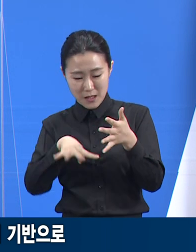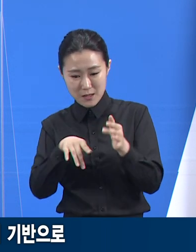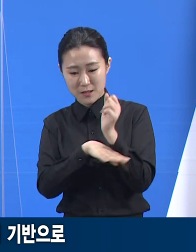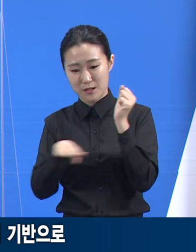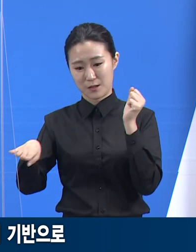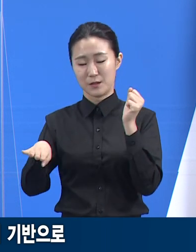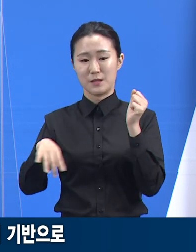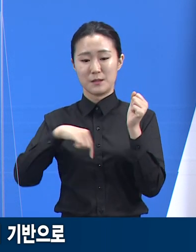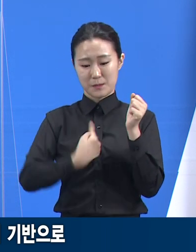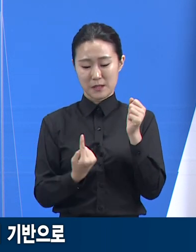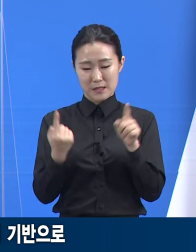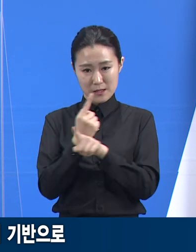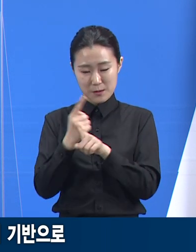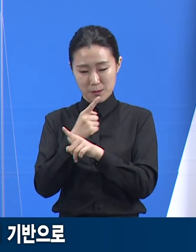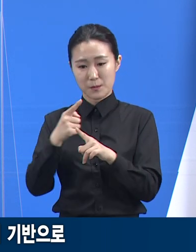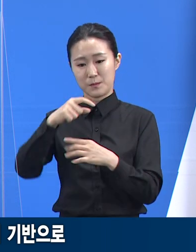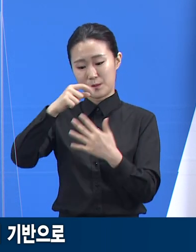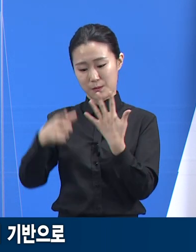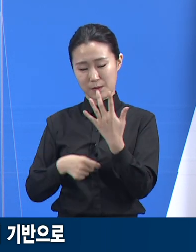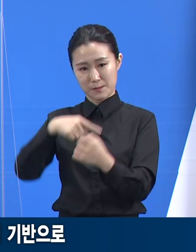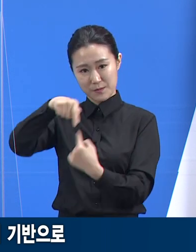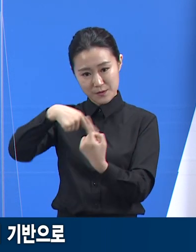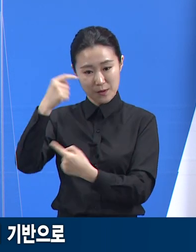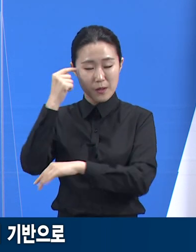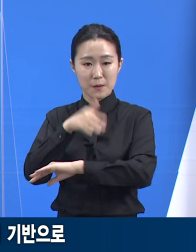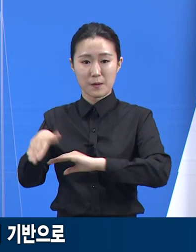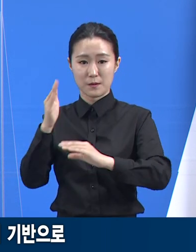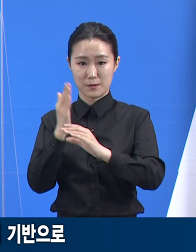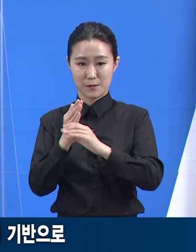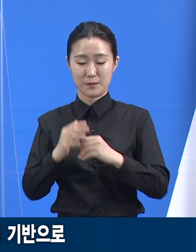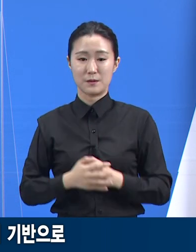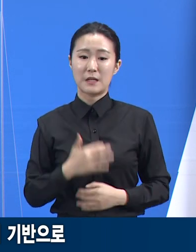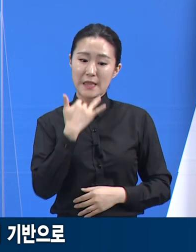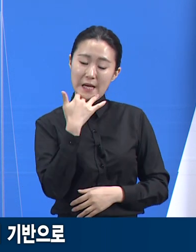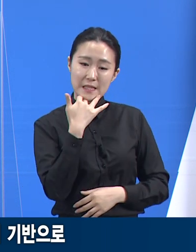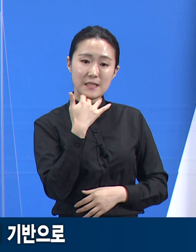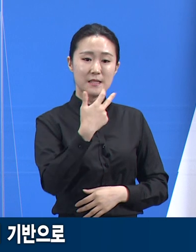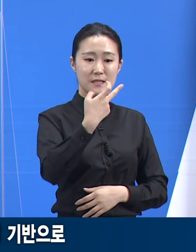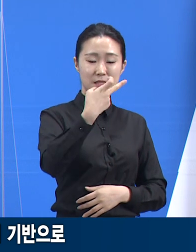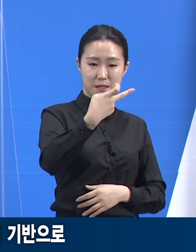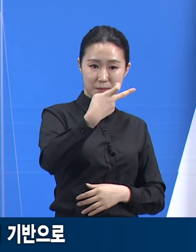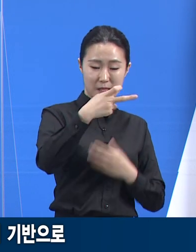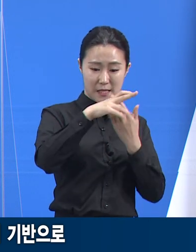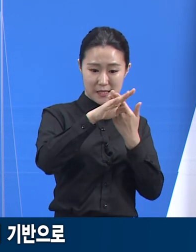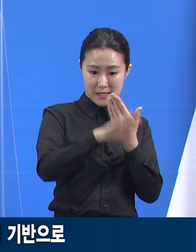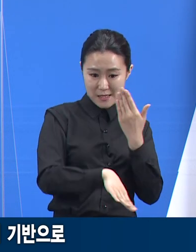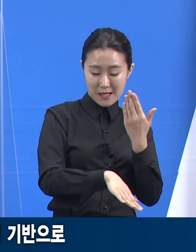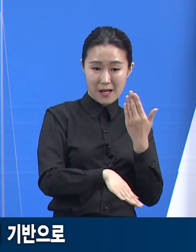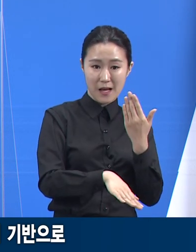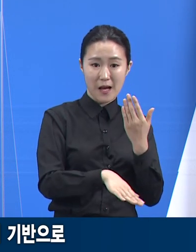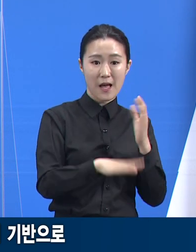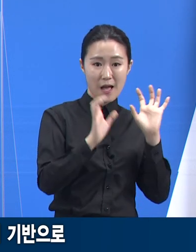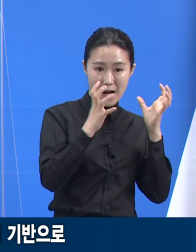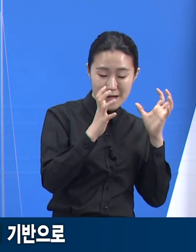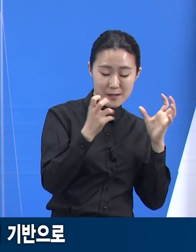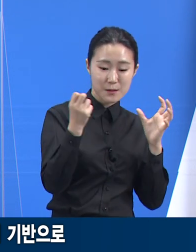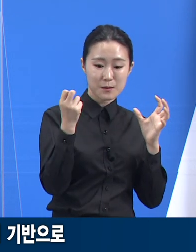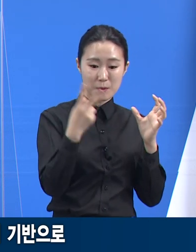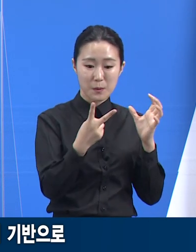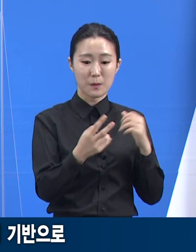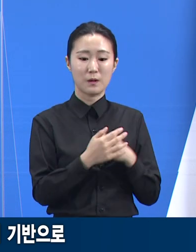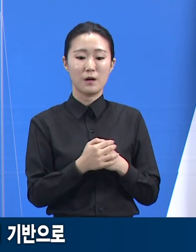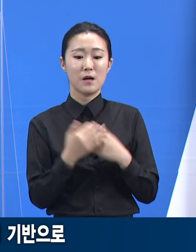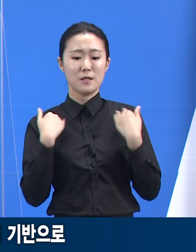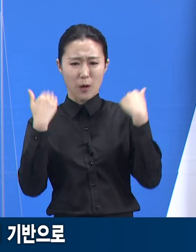경증 환자이며 소아 고위험군이 아닌 12세 이하의 소아 확진자와 12세 이하 또는 돌봄이 필요한